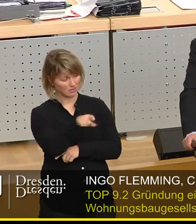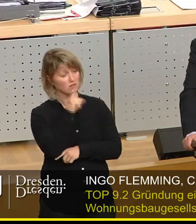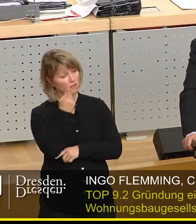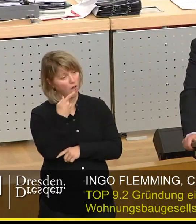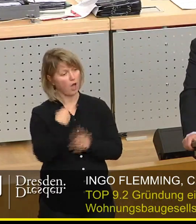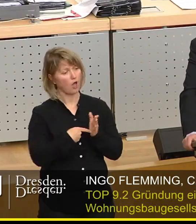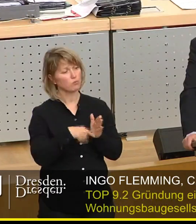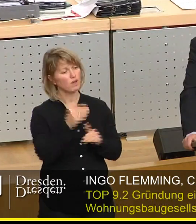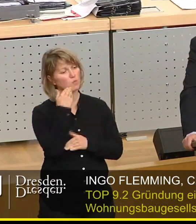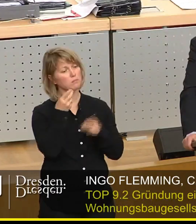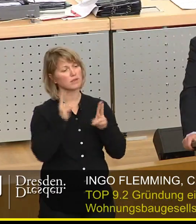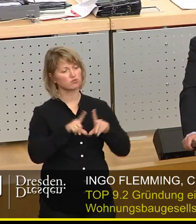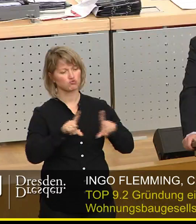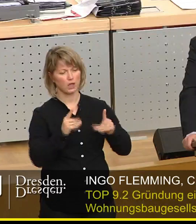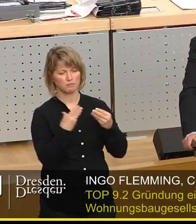ausschließlich diese